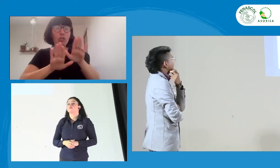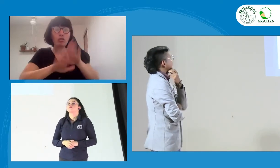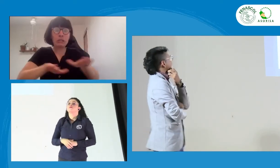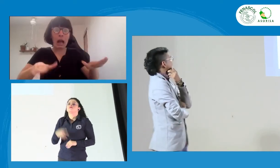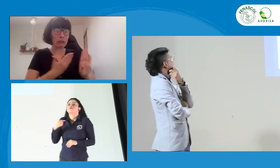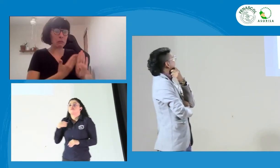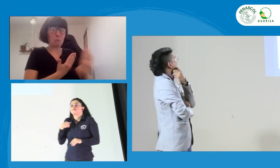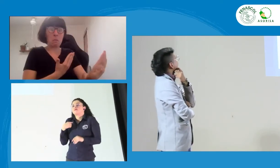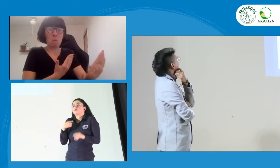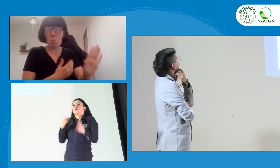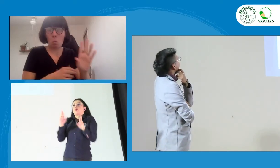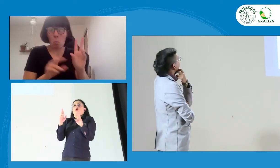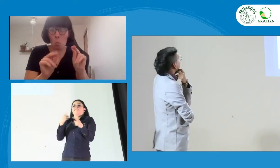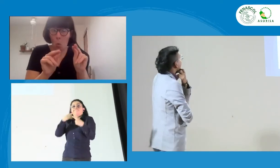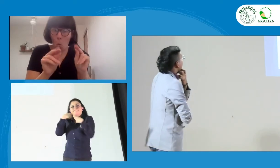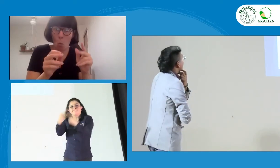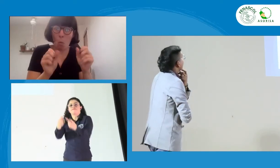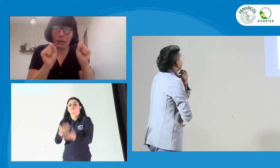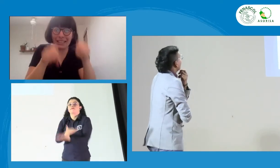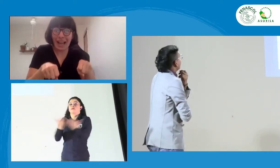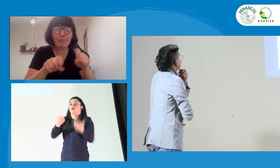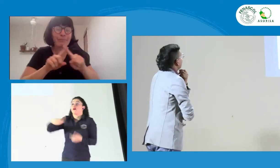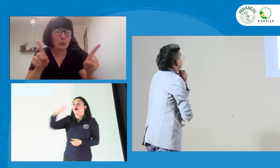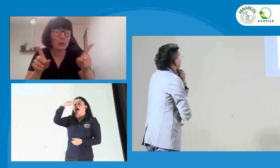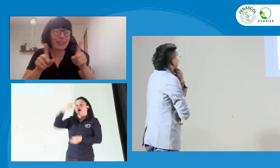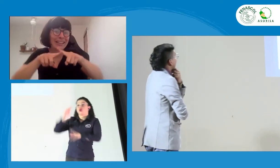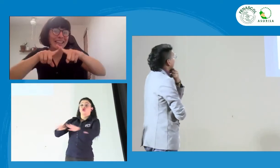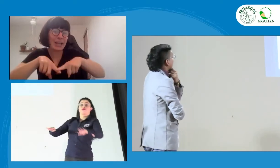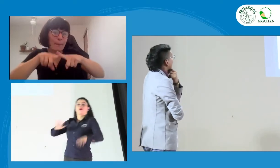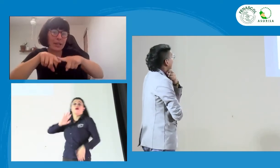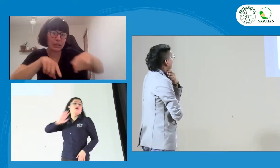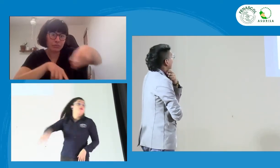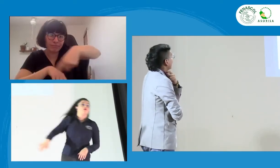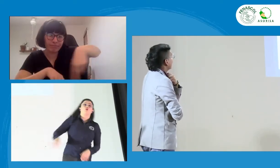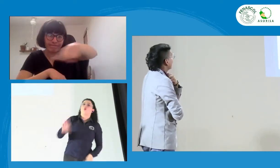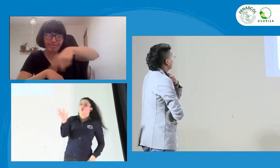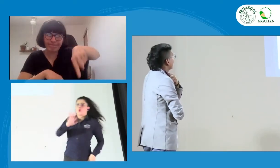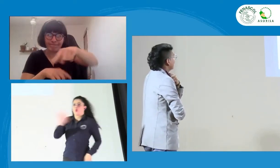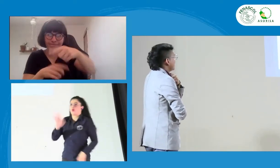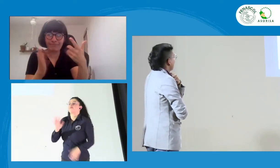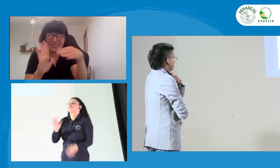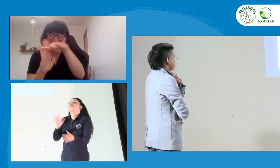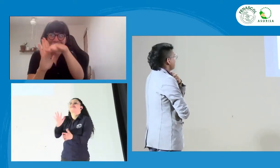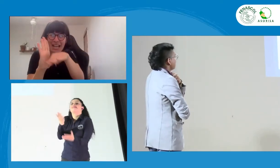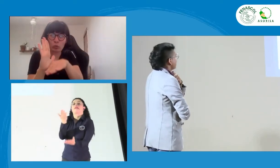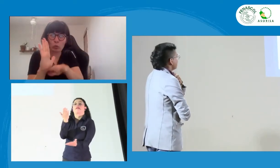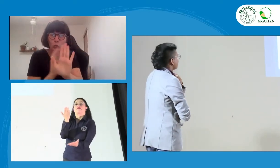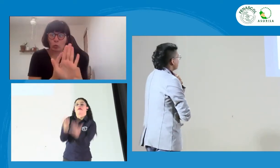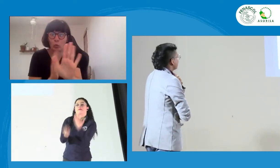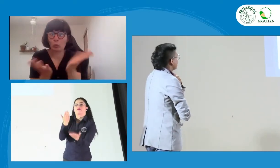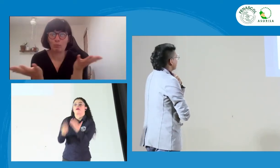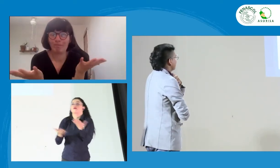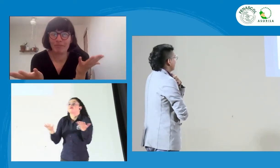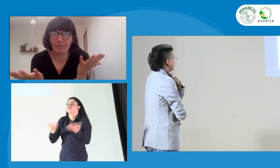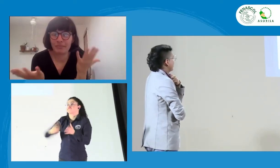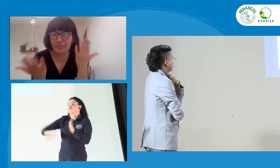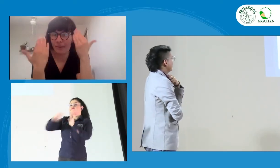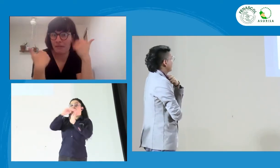pues, no puedo dar una respuesta frente a esto. Lo que diría es que no se puede dejar de lado a la persona, pero va a depender